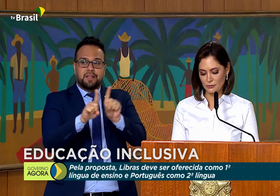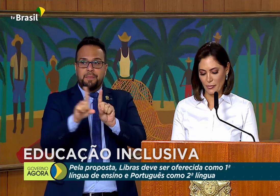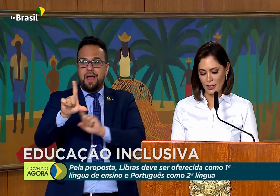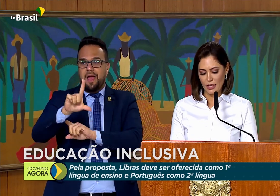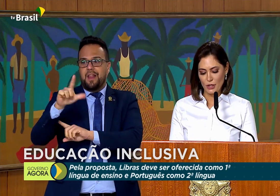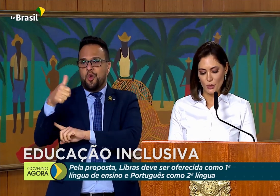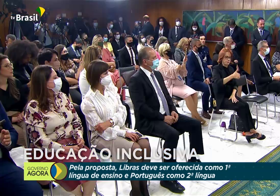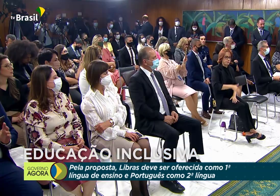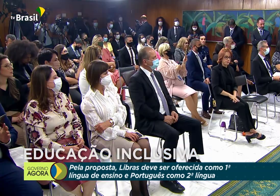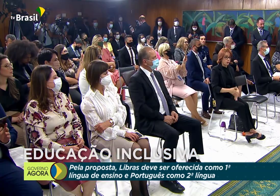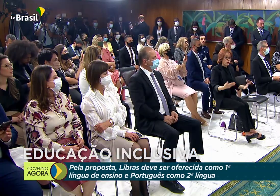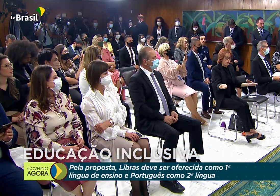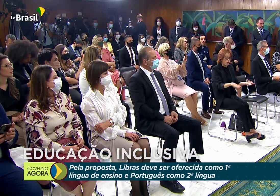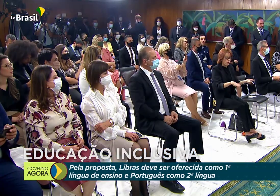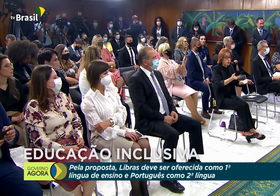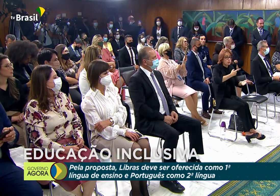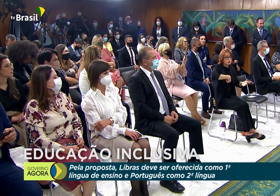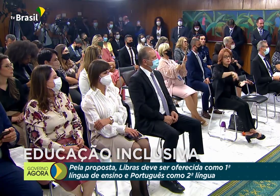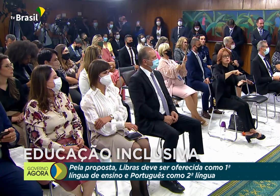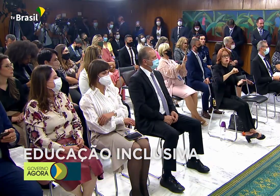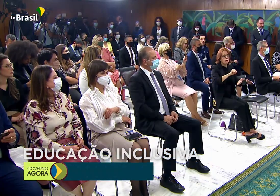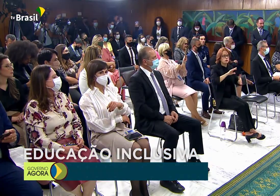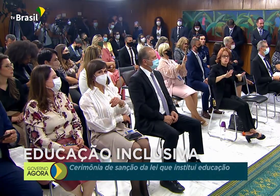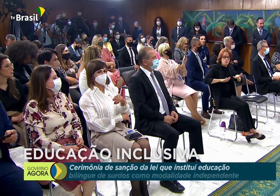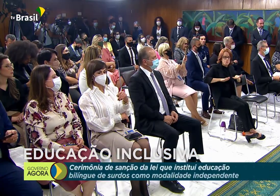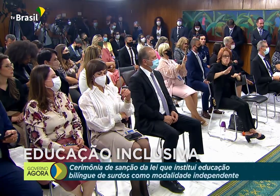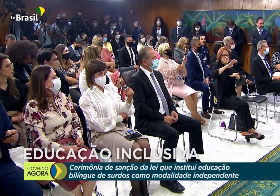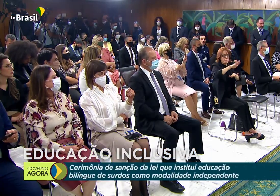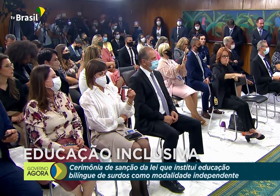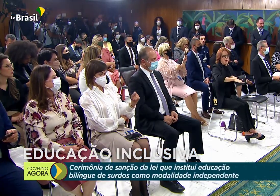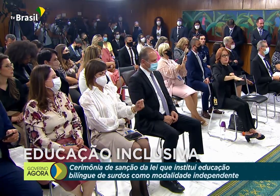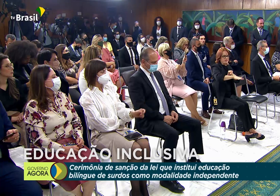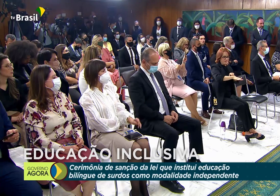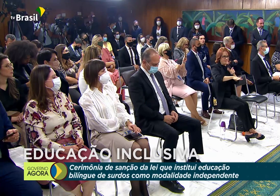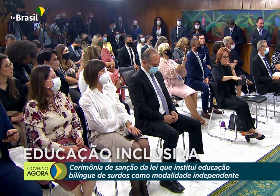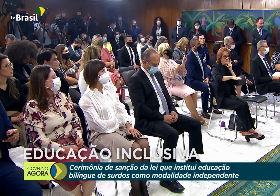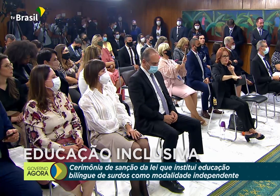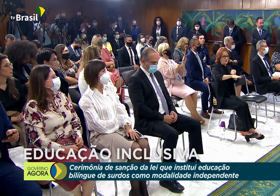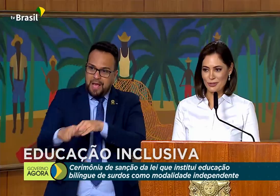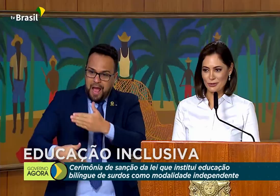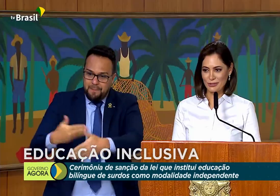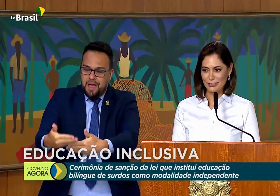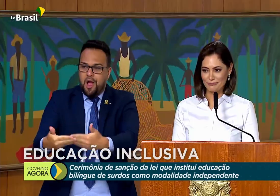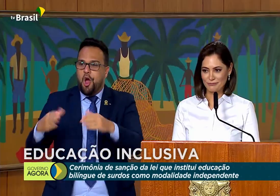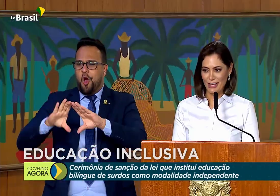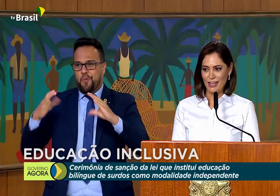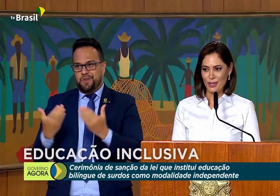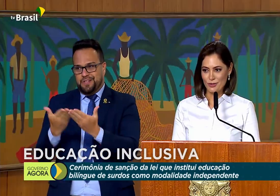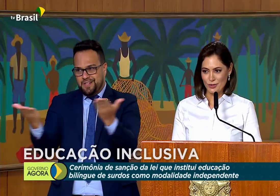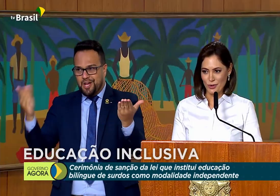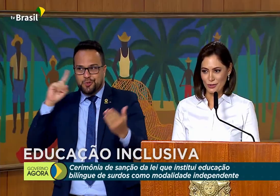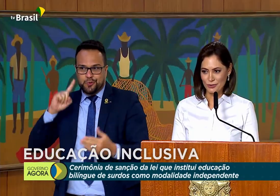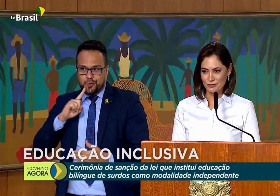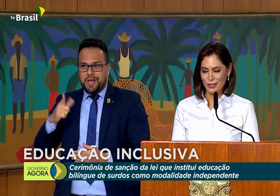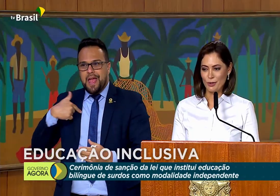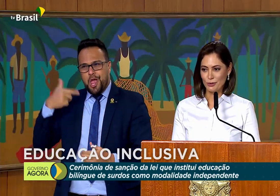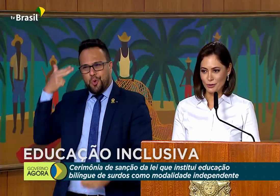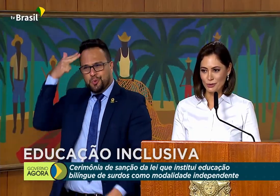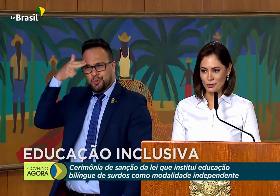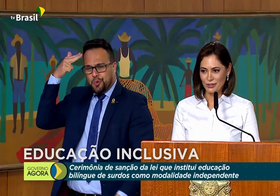E hoje damos mais um passo nesse sentido. Comunidade surda, eu sonho, eu luto